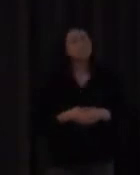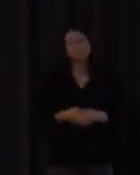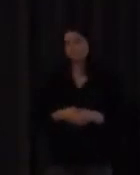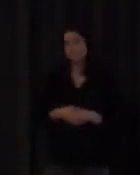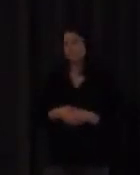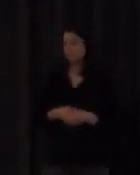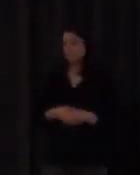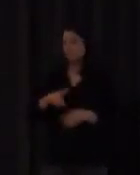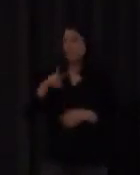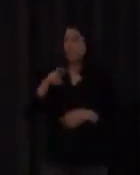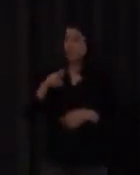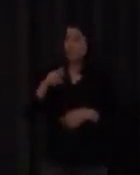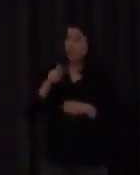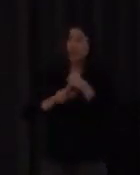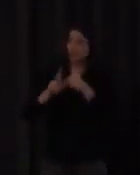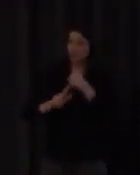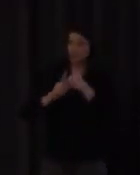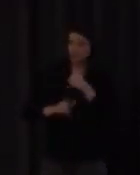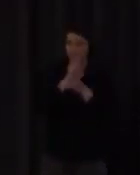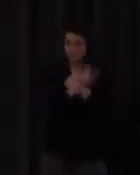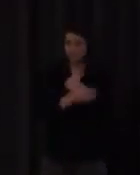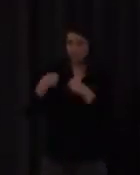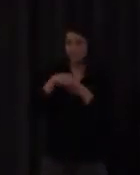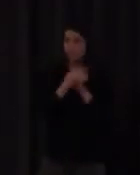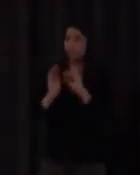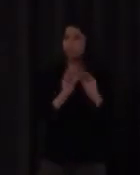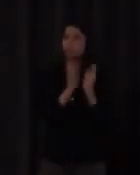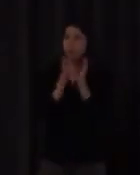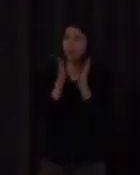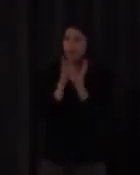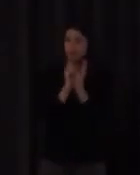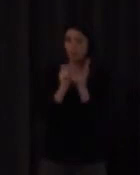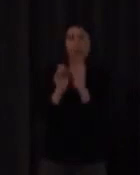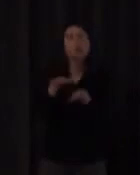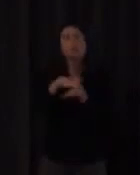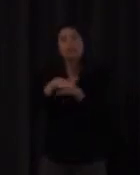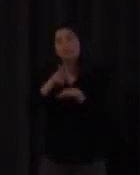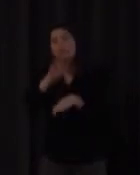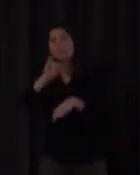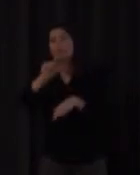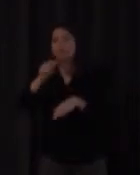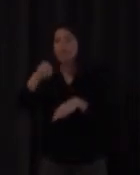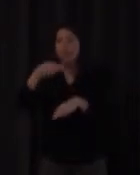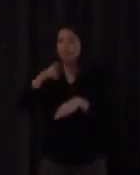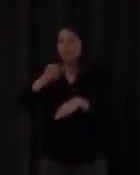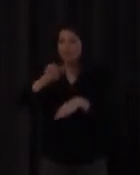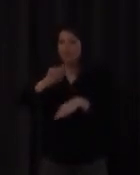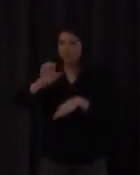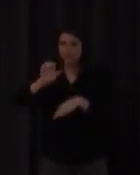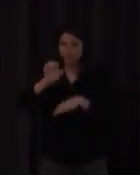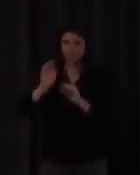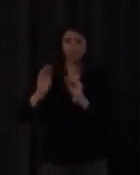Lorenzo Orbás en su prólogo de perdón Francisco Fernández Villabrille en su prólogo del diccionario